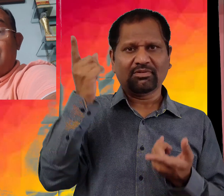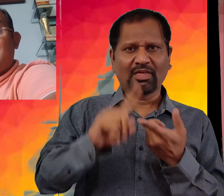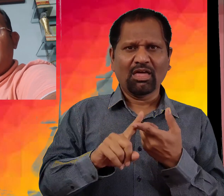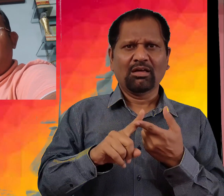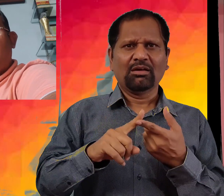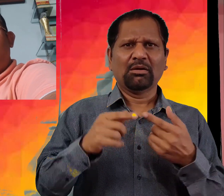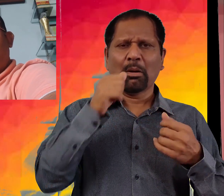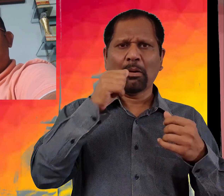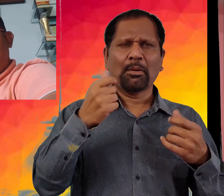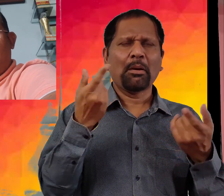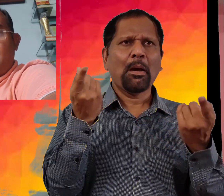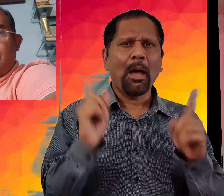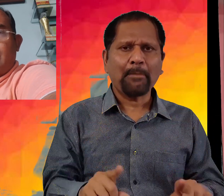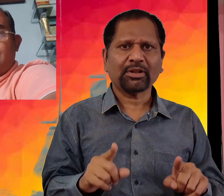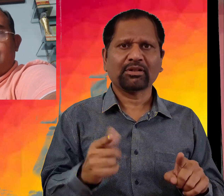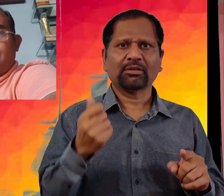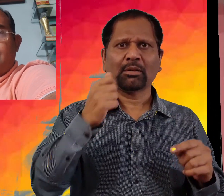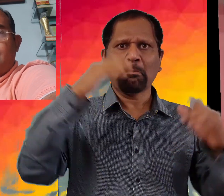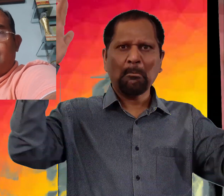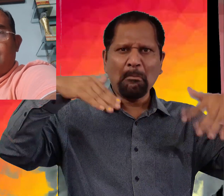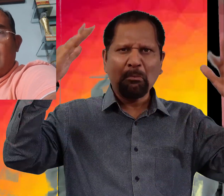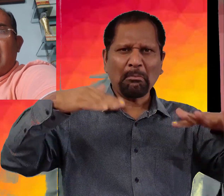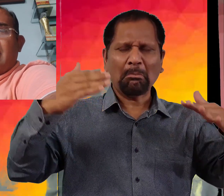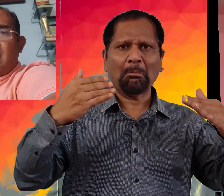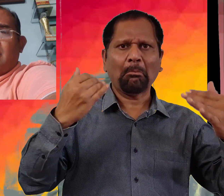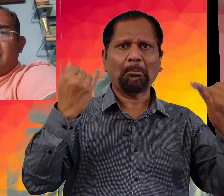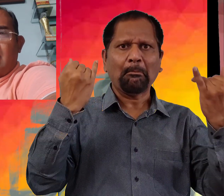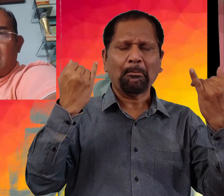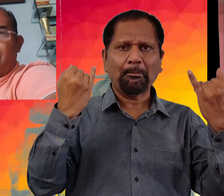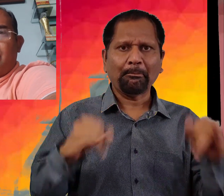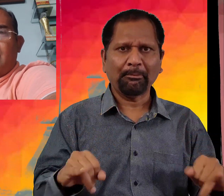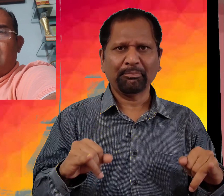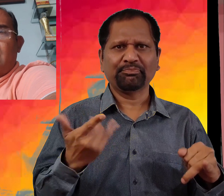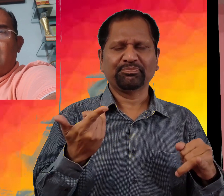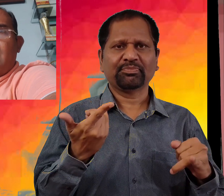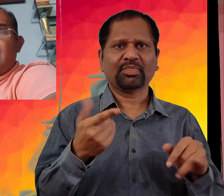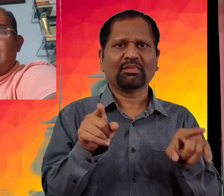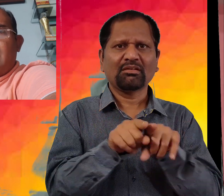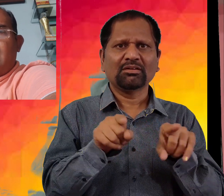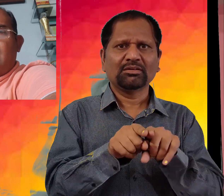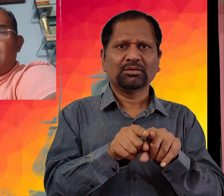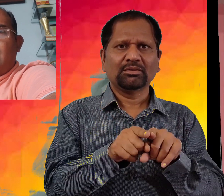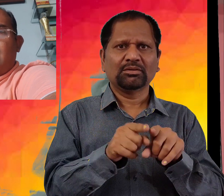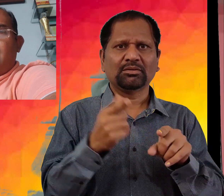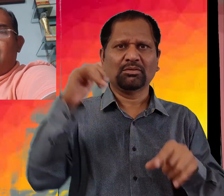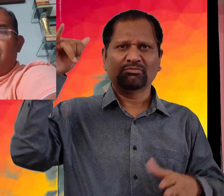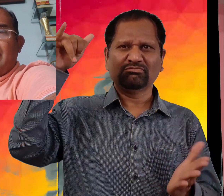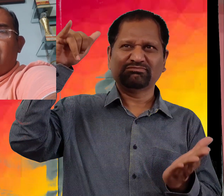پر راستے میں موسم بہت زیادہ خراب ہو گیا اتنا زیادہ خراب ہو گیا کی